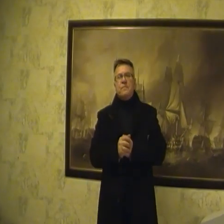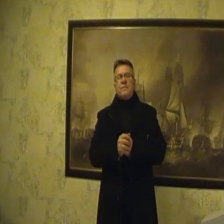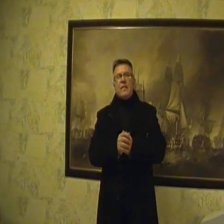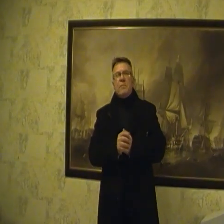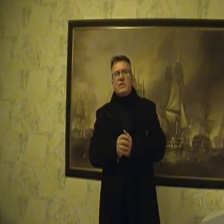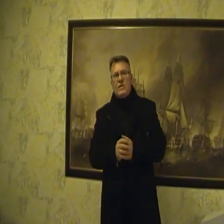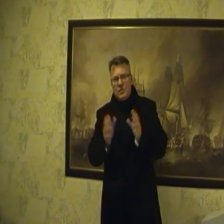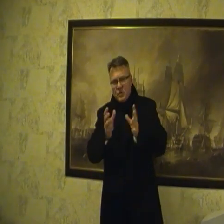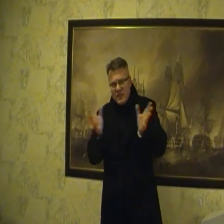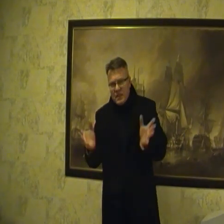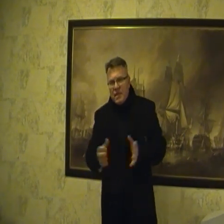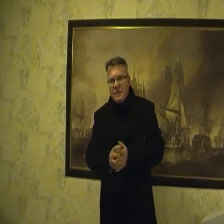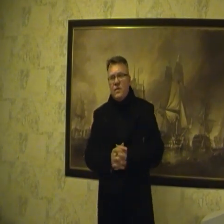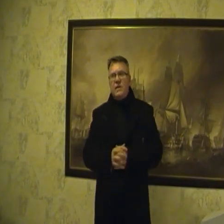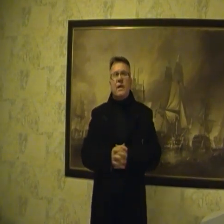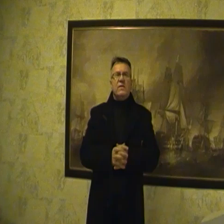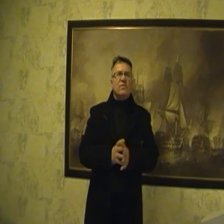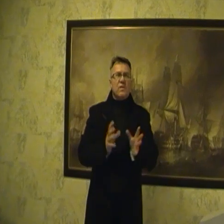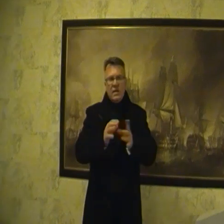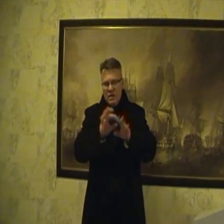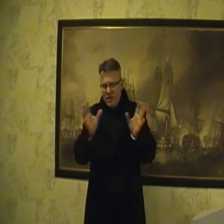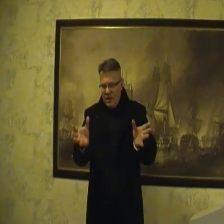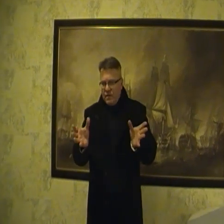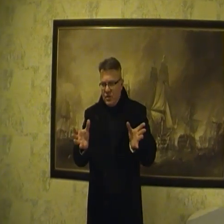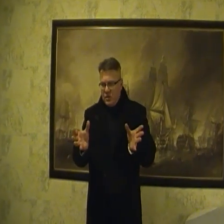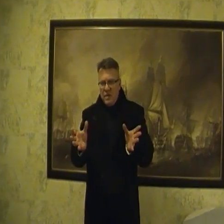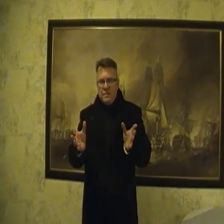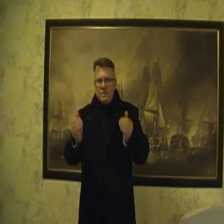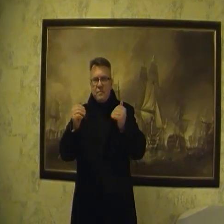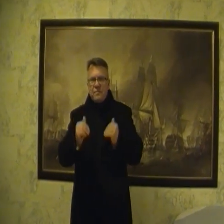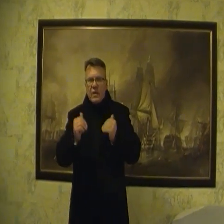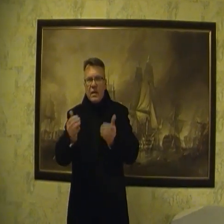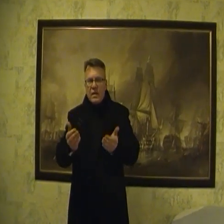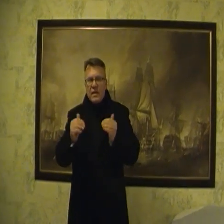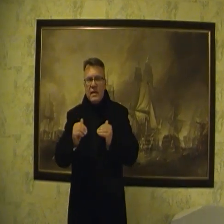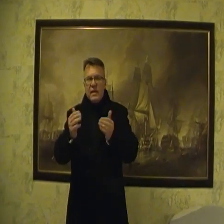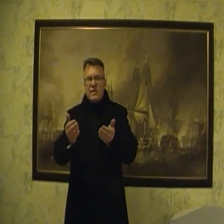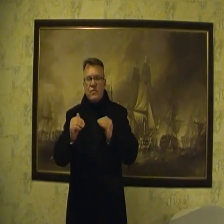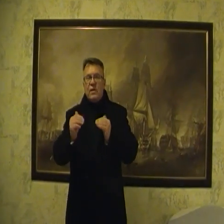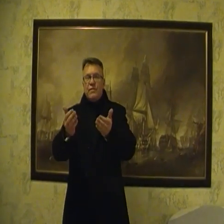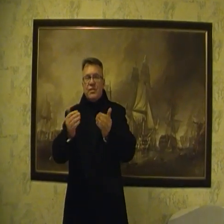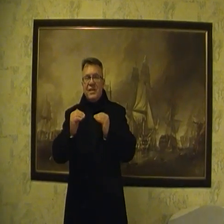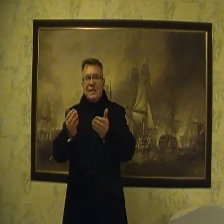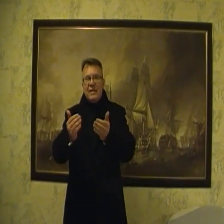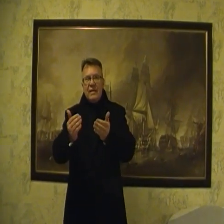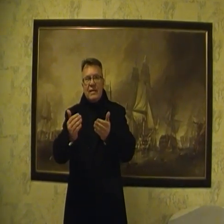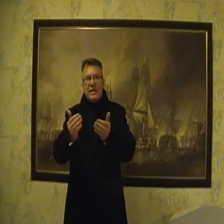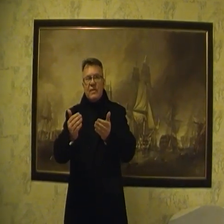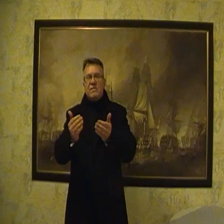Polski robiliśmy na ten temat film, a więc tutaj widzimy, jakie są właśnie, jakie są